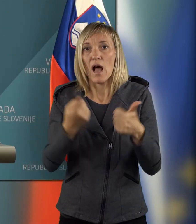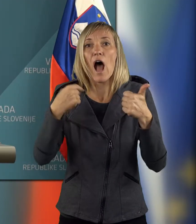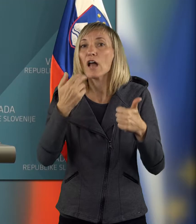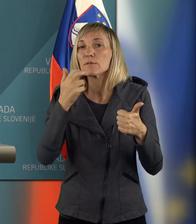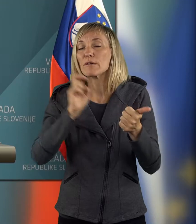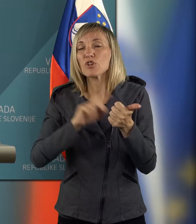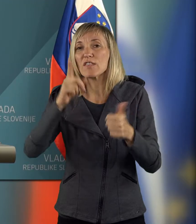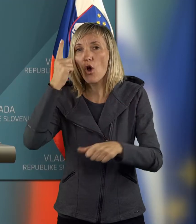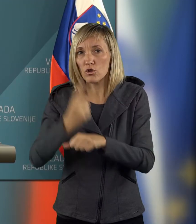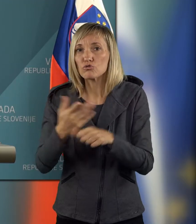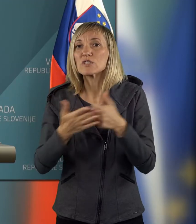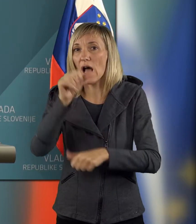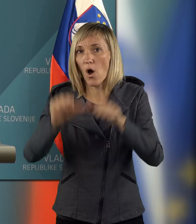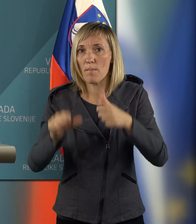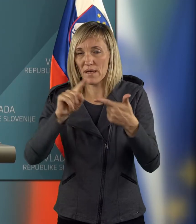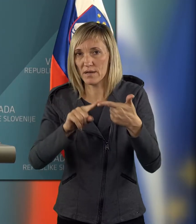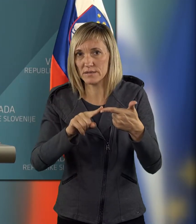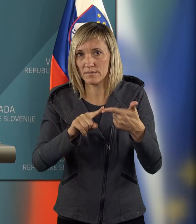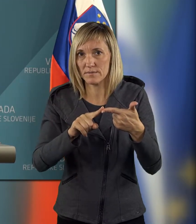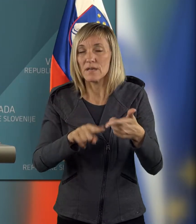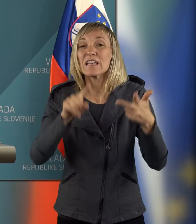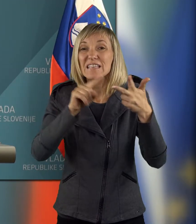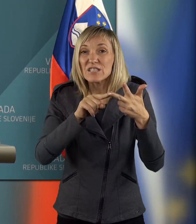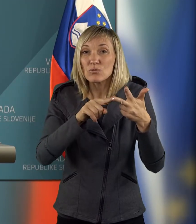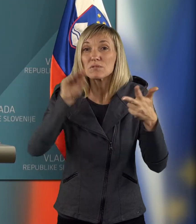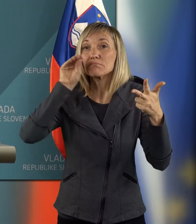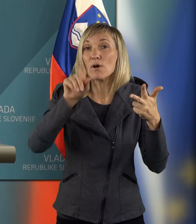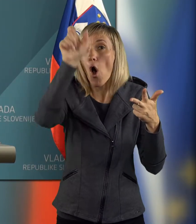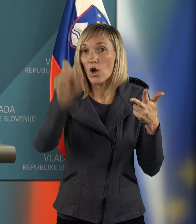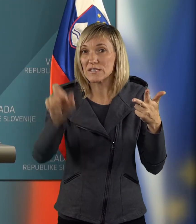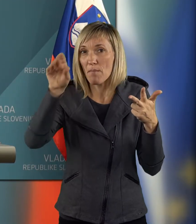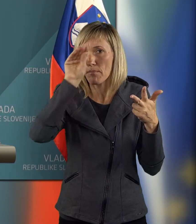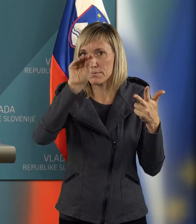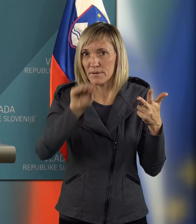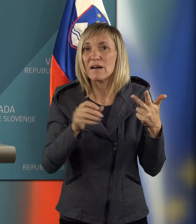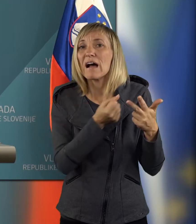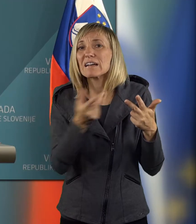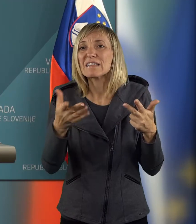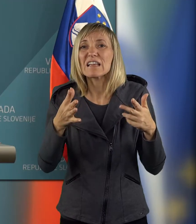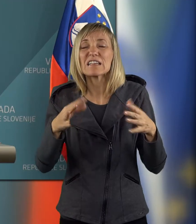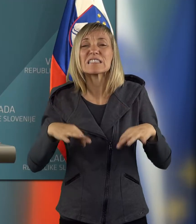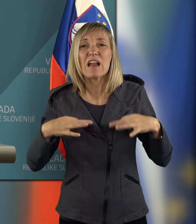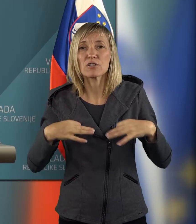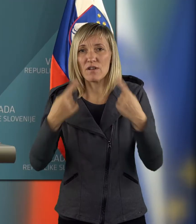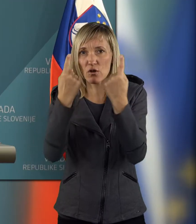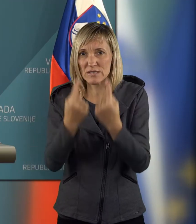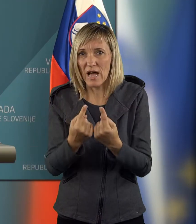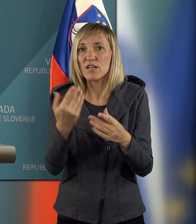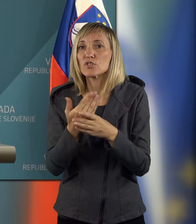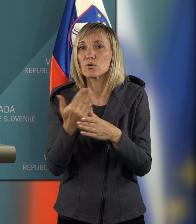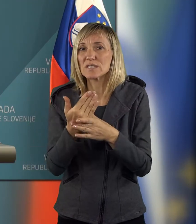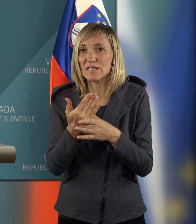niso niti še odločile za poseg, in drugič, osebe, katerih zdravstvene indikacije z